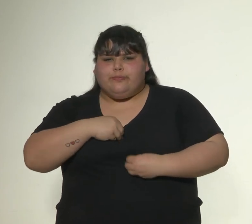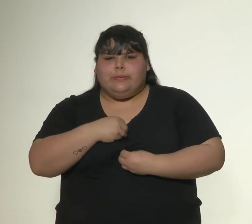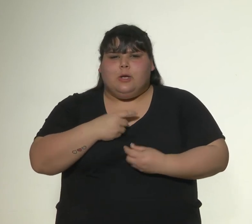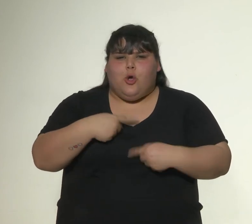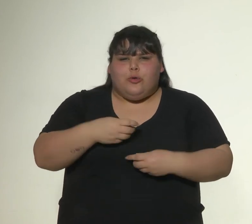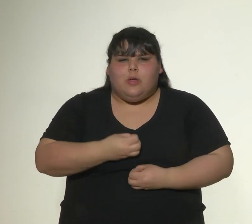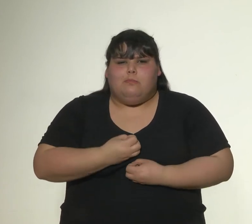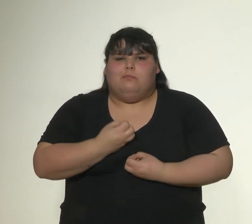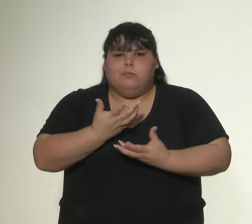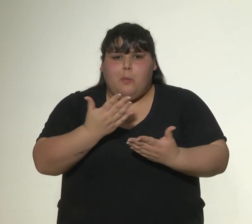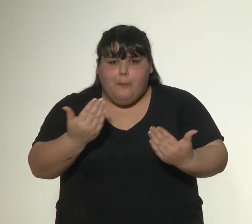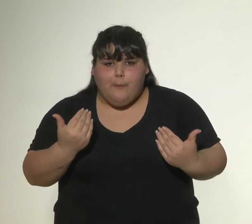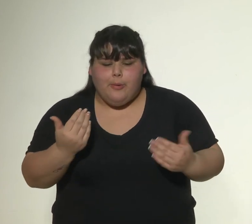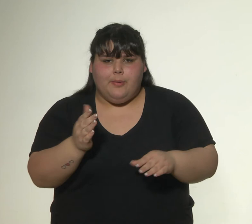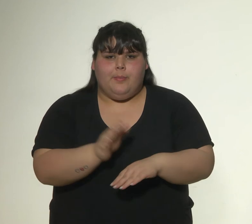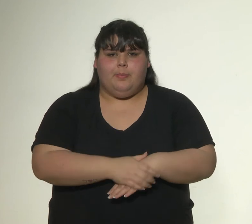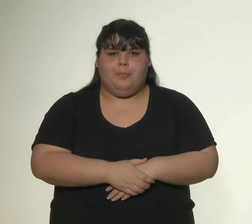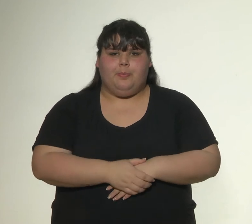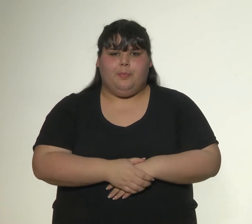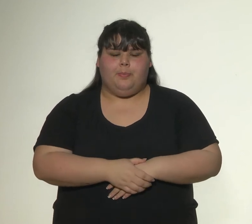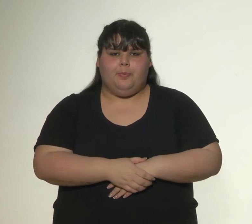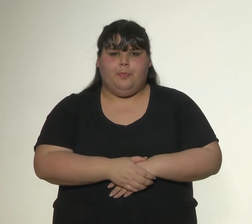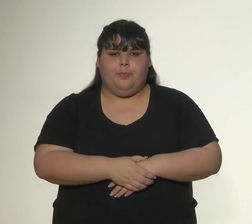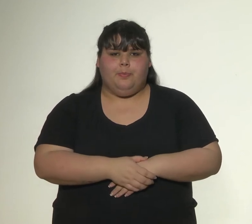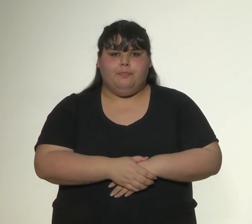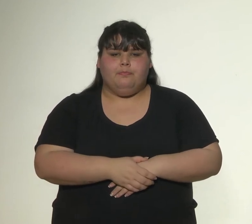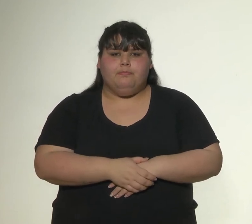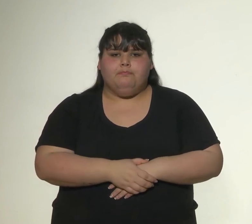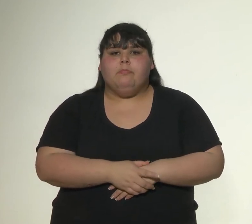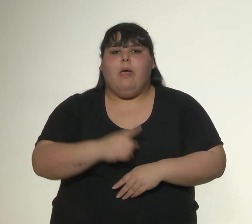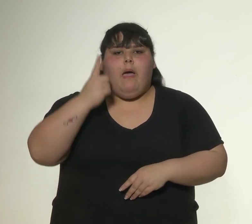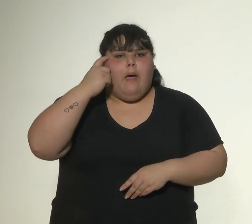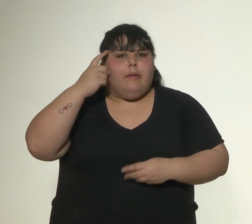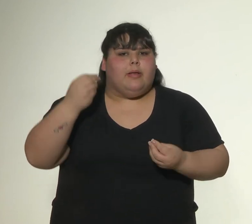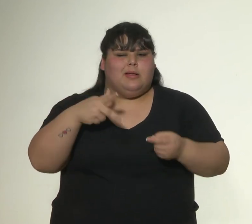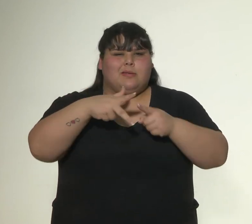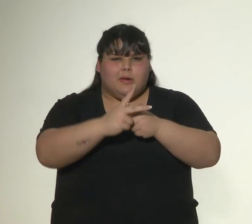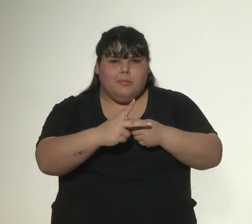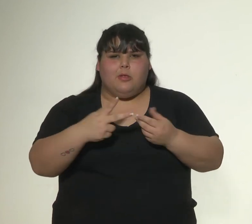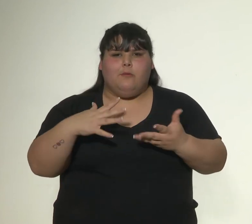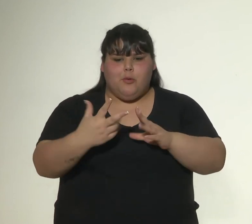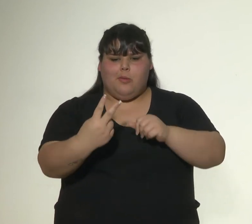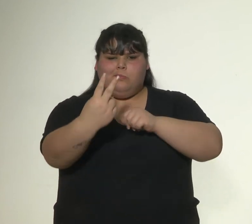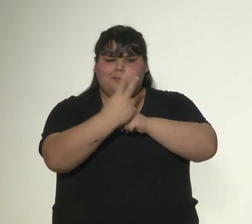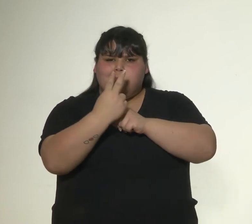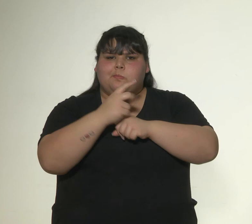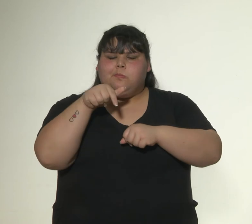emociones y sentimientos. El aprendizaje de herramientas de autoprotección frente al